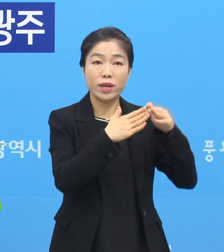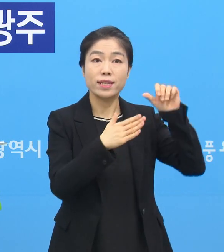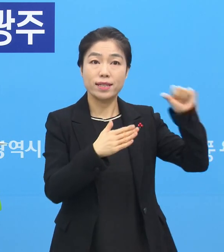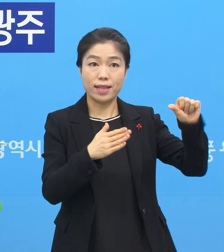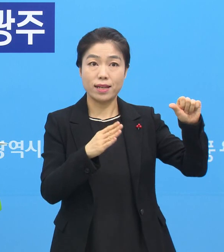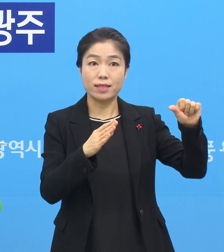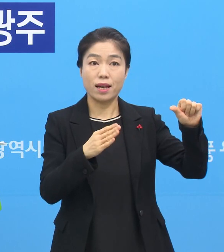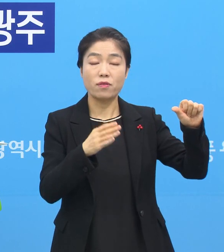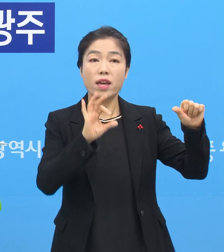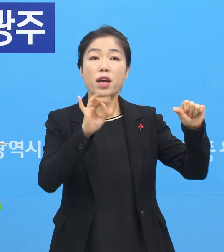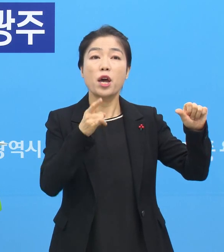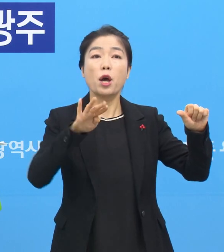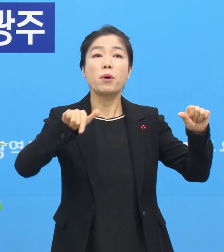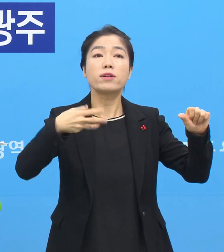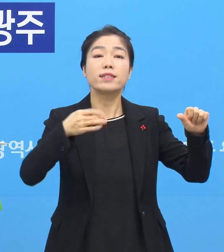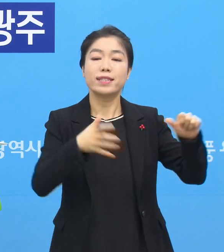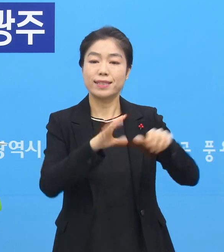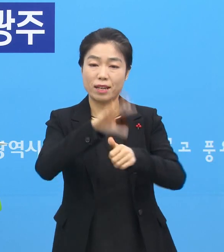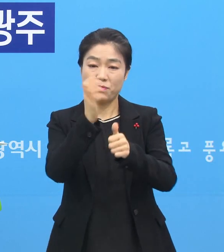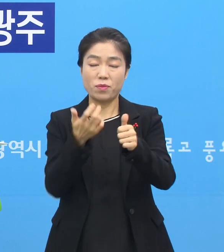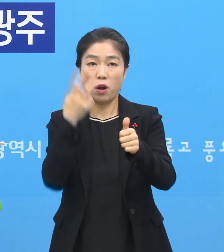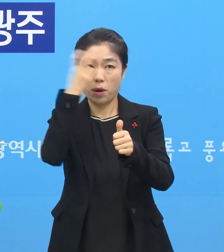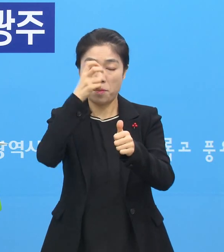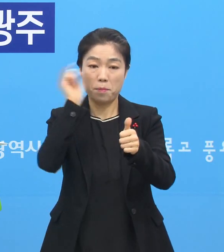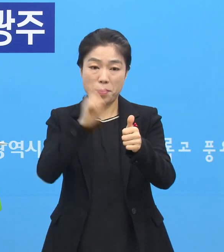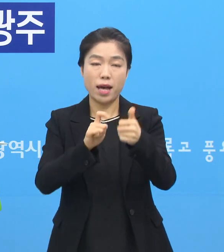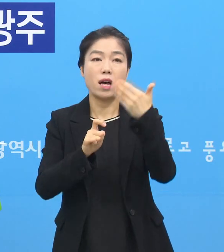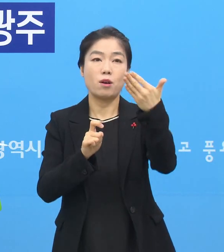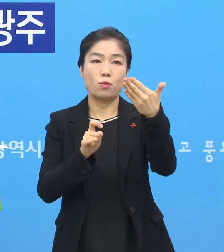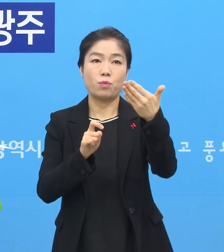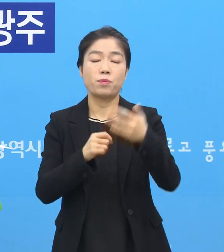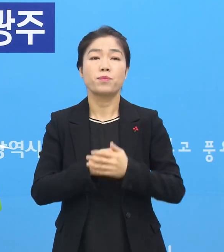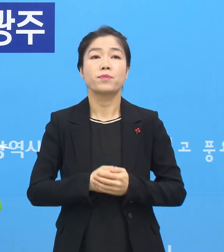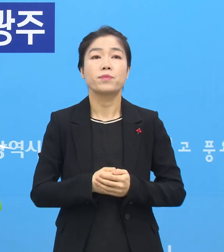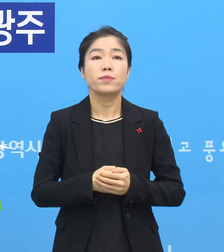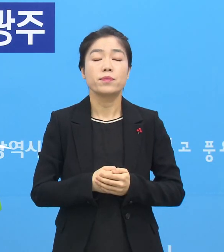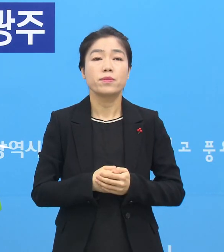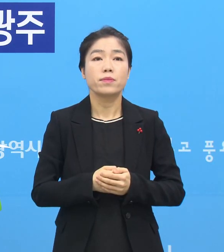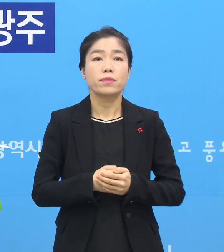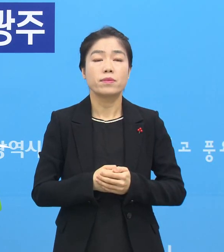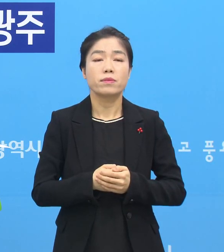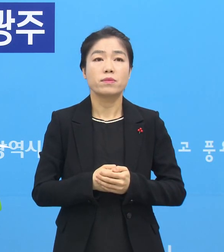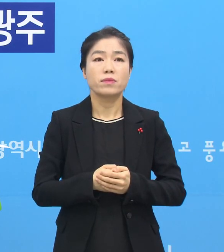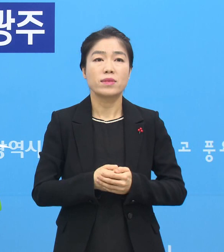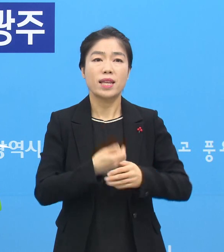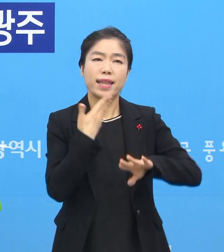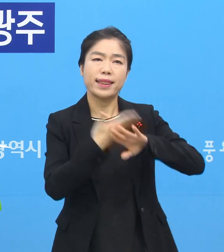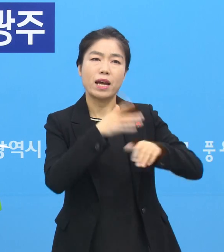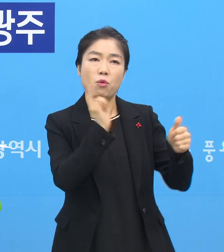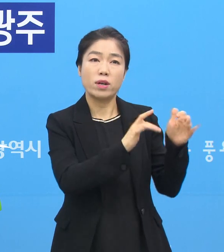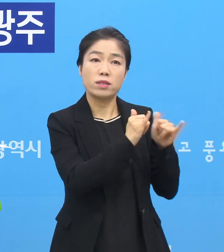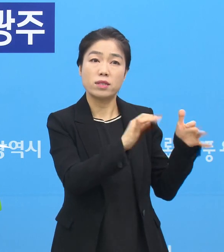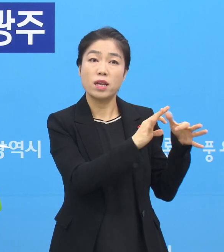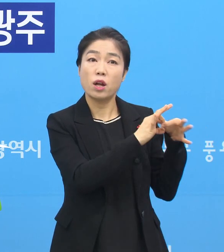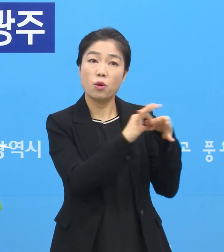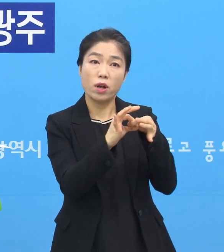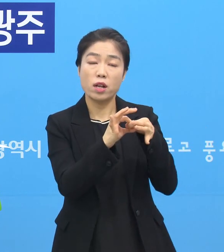에버그린 요양원과 관련해서 해지전 검사가 9명 확진됐습니다. 그리고 기존 확진자와 관련해서